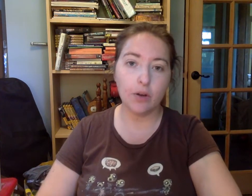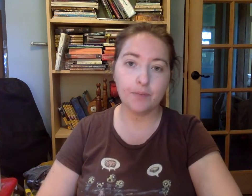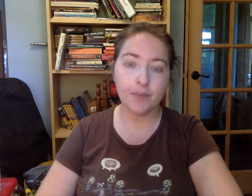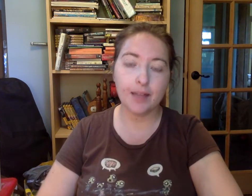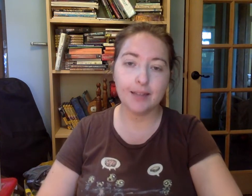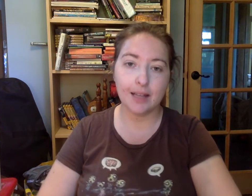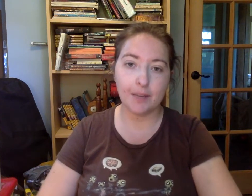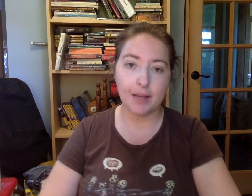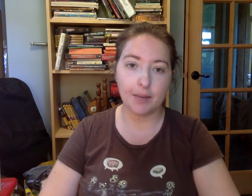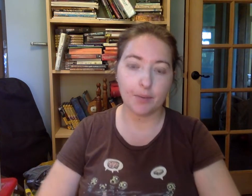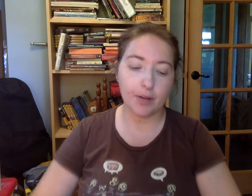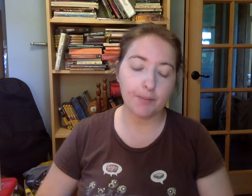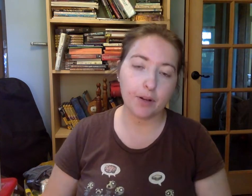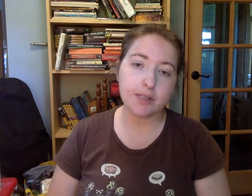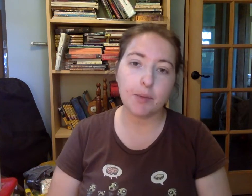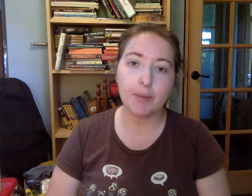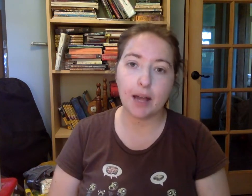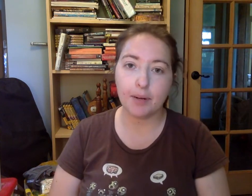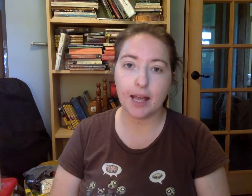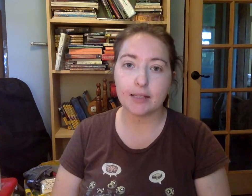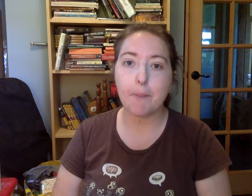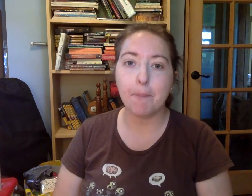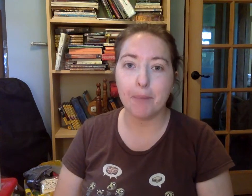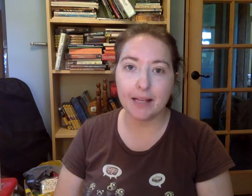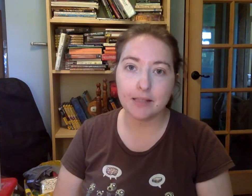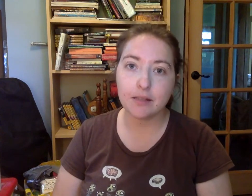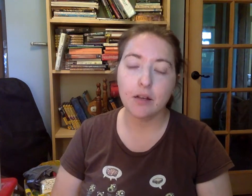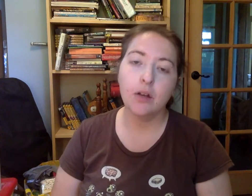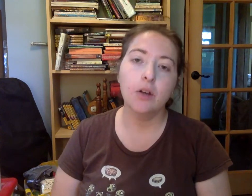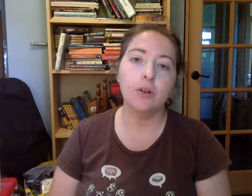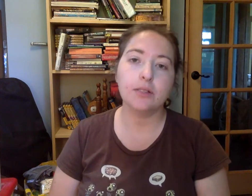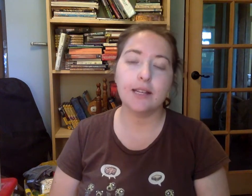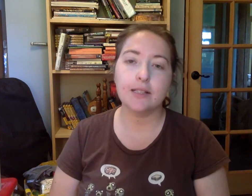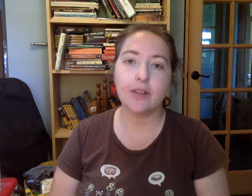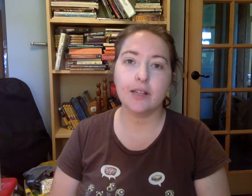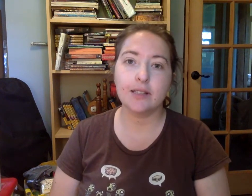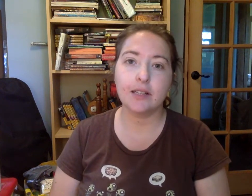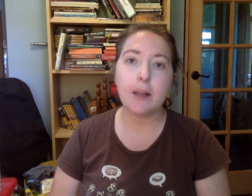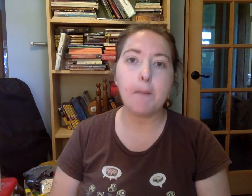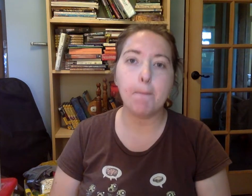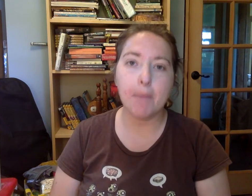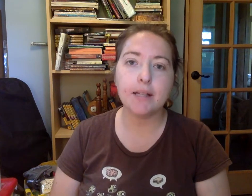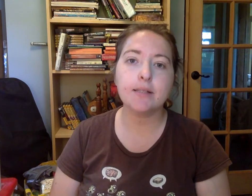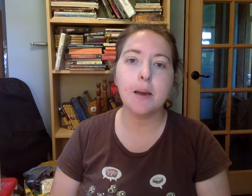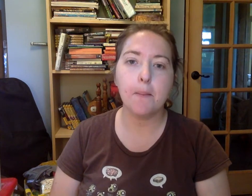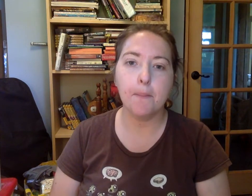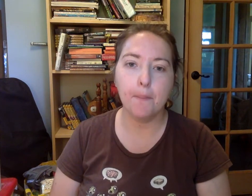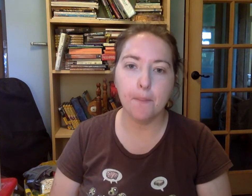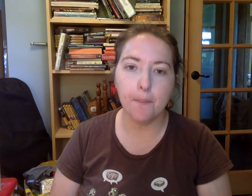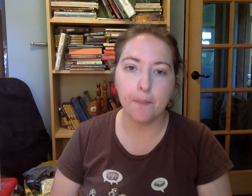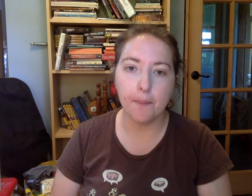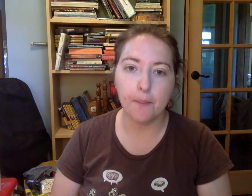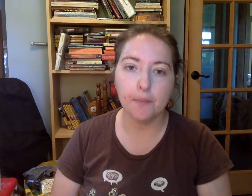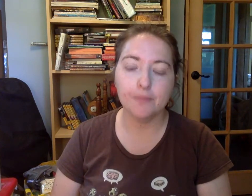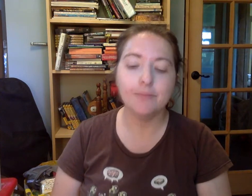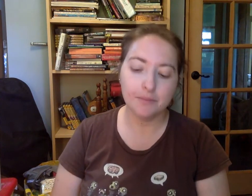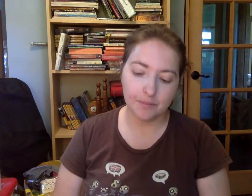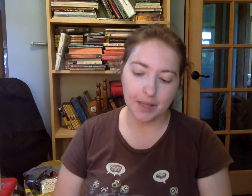de la palabra. Por ejemplo, si mi palabra es mes, ustedes van a decir mes, m. Bien.